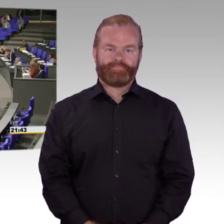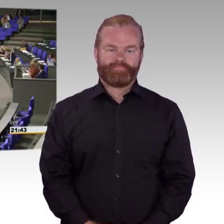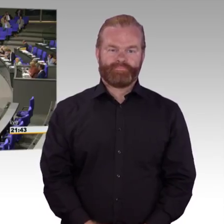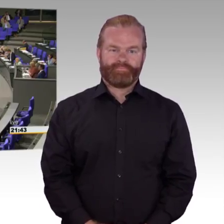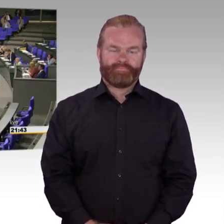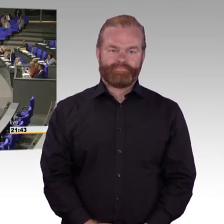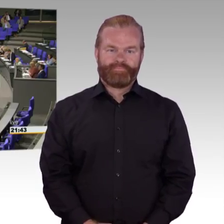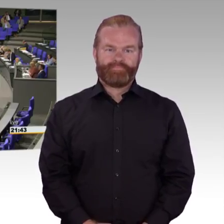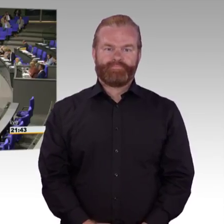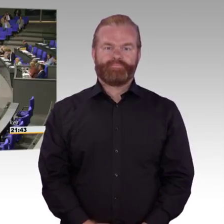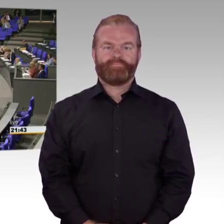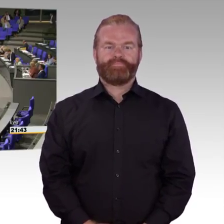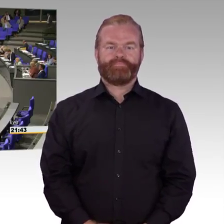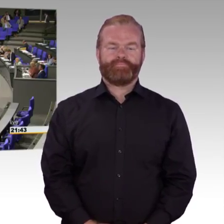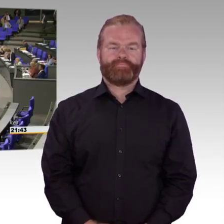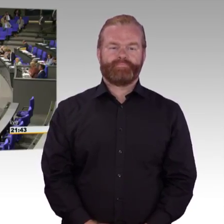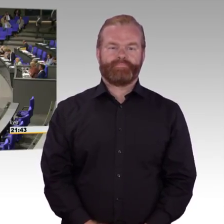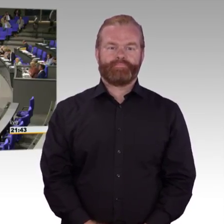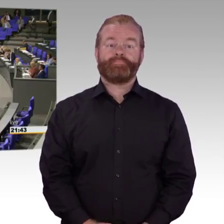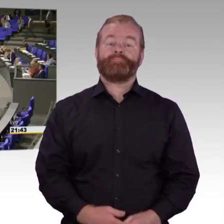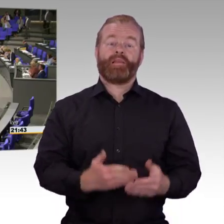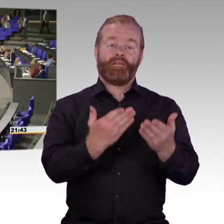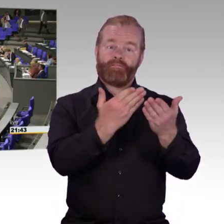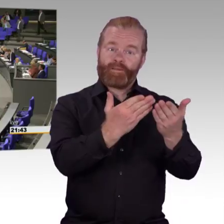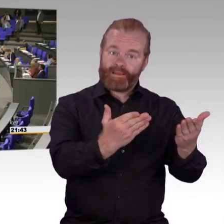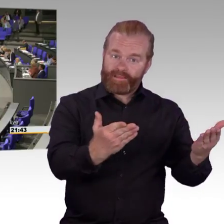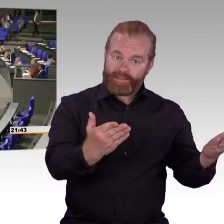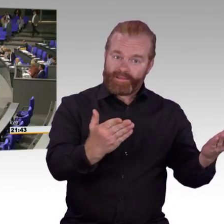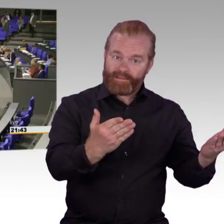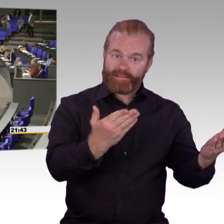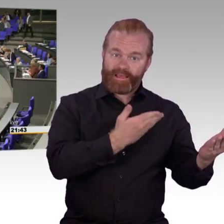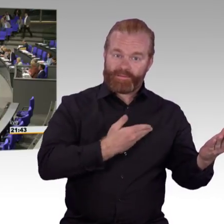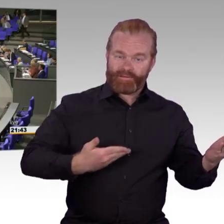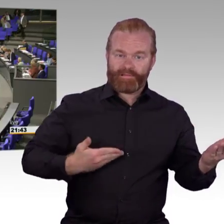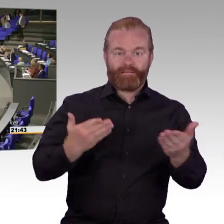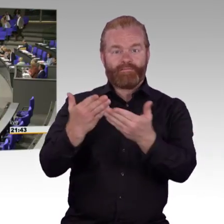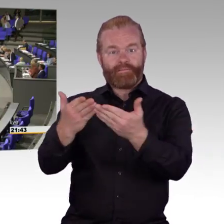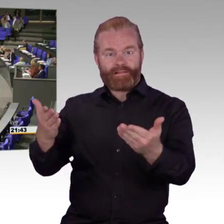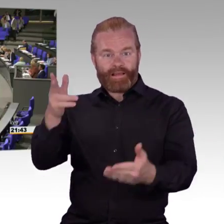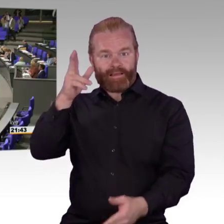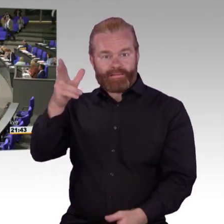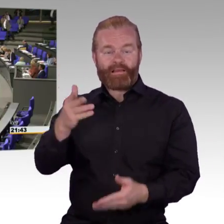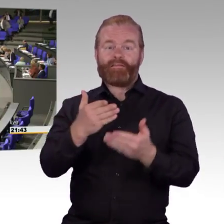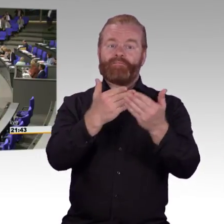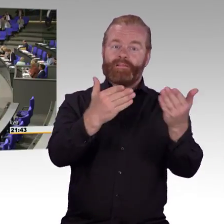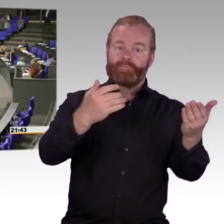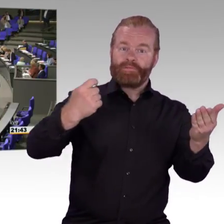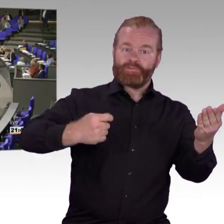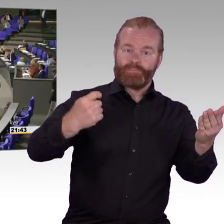Barrierefreiheit wollen Sie die Arbeitsförderung von Asylbewerbern im laufenden Asylverfahren und abgelehnten Asylbewerbern um ein Jahr verlängern.